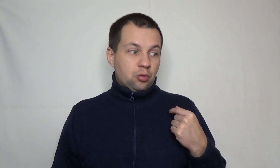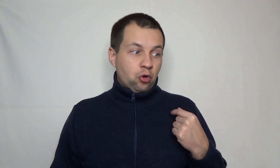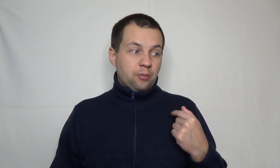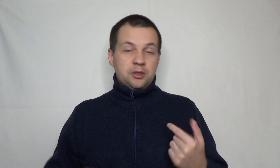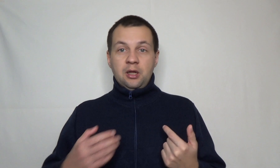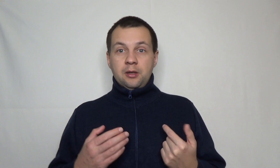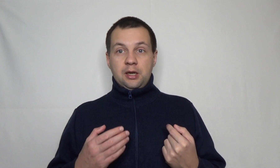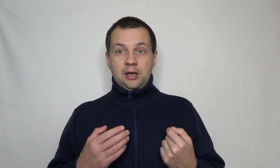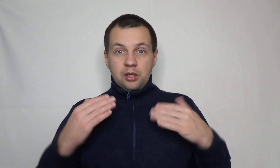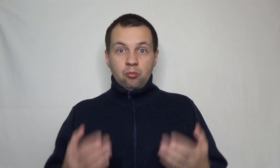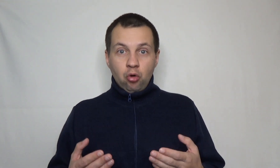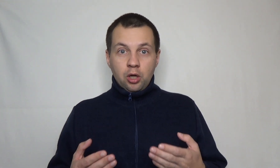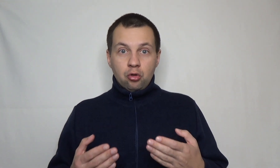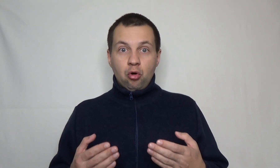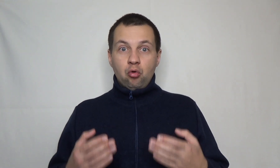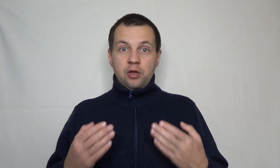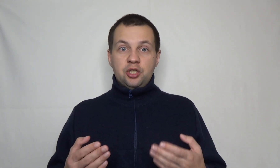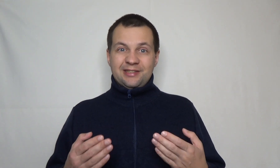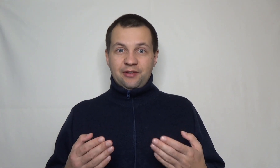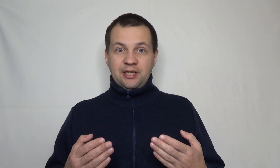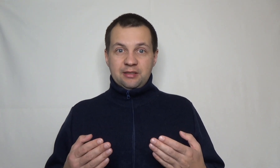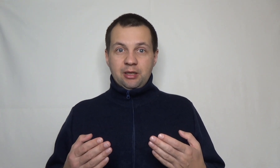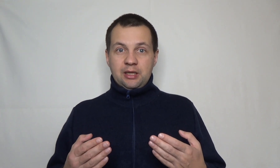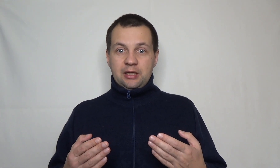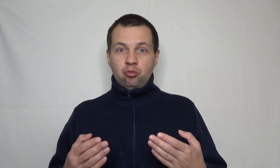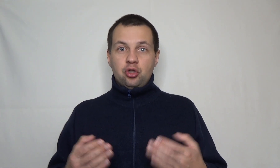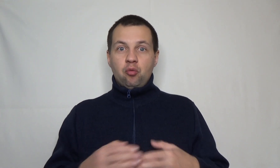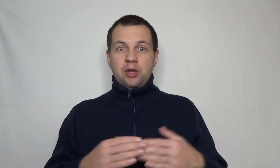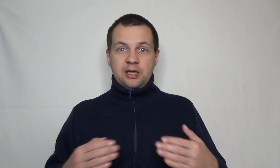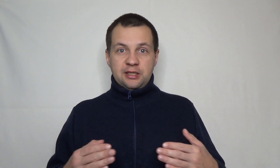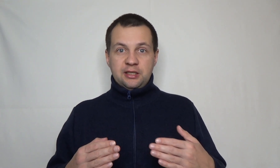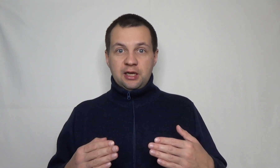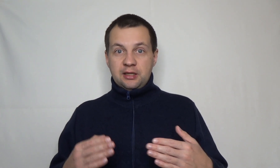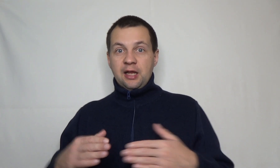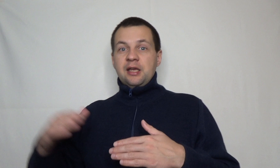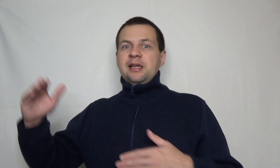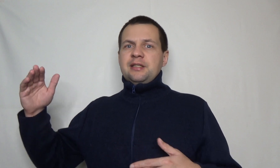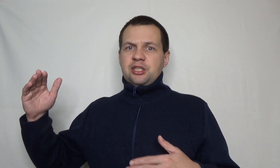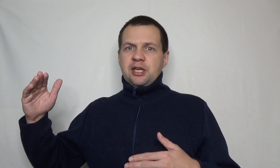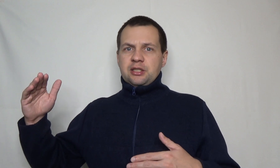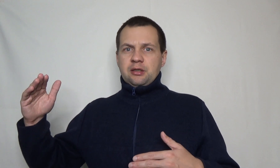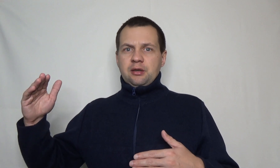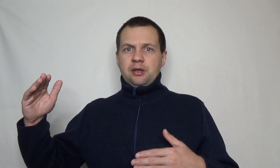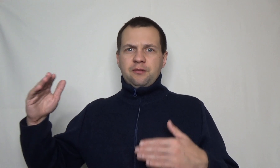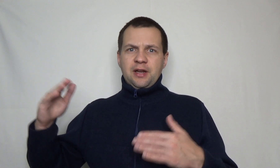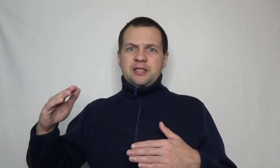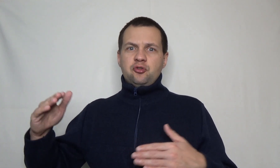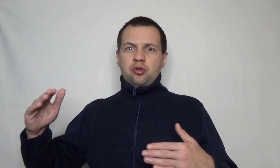что мой капитал реально немного, но увеличился в кризис, благодаря тому, что я купил акции на низах. Да, сейчас инфляция, все это